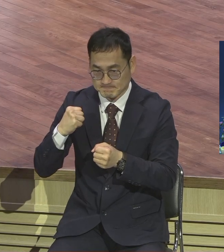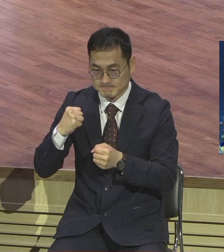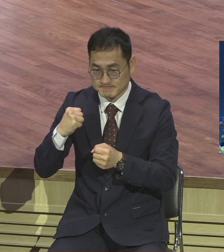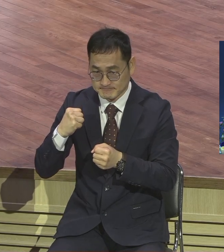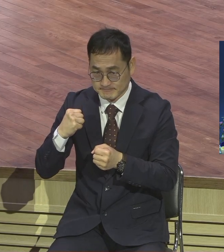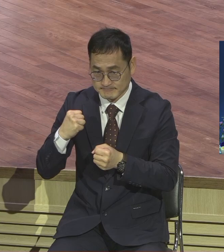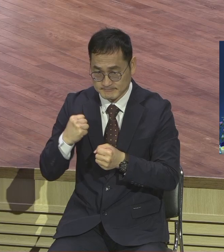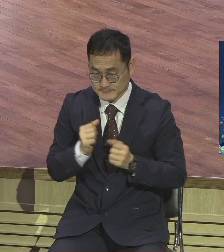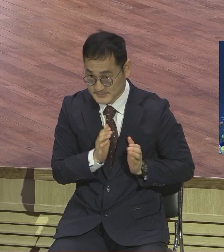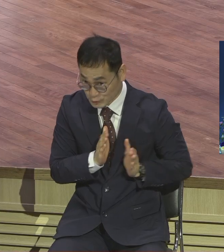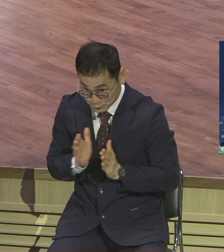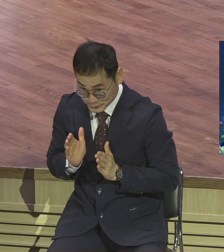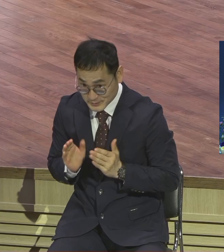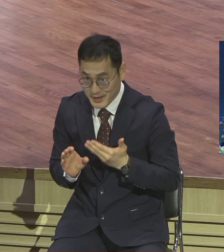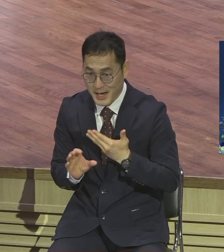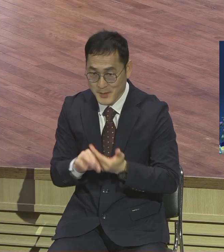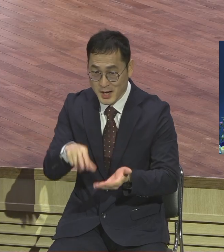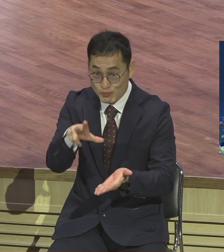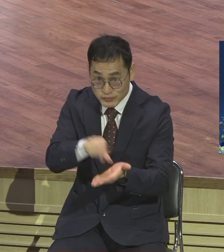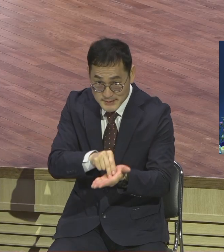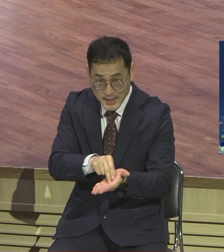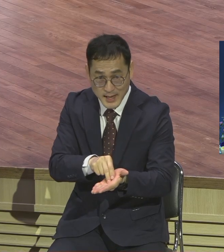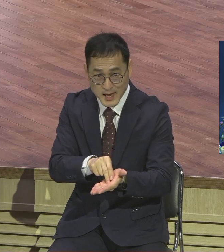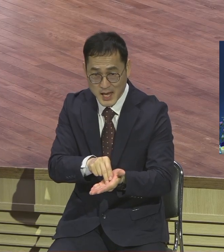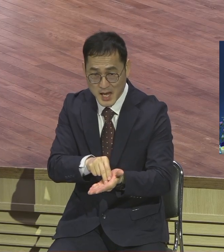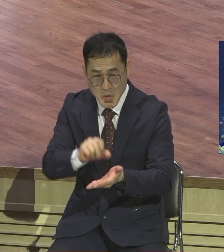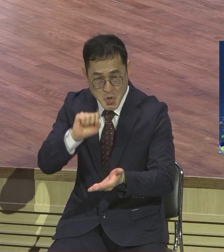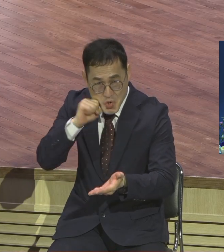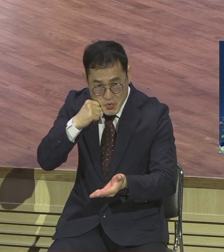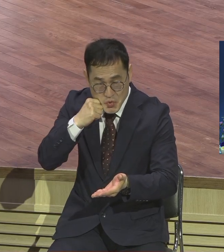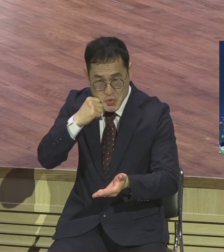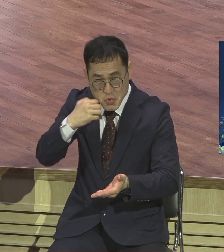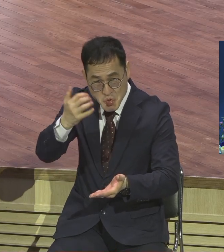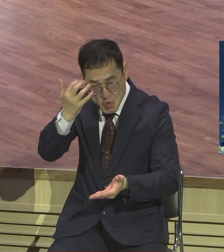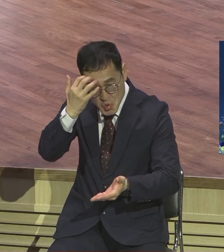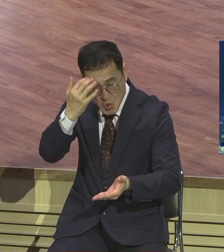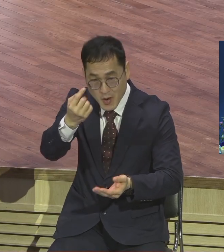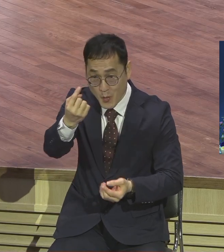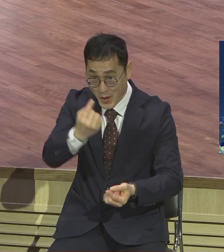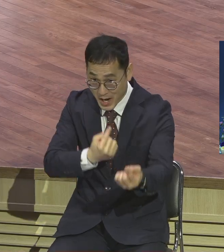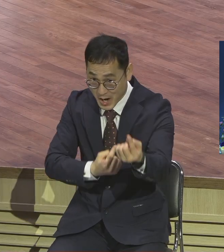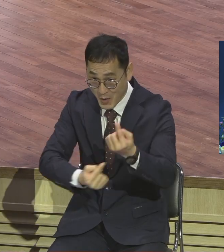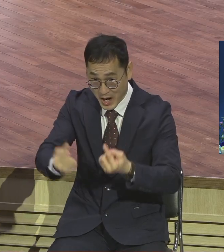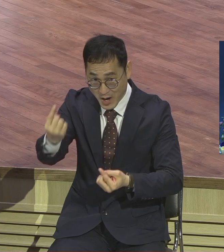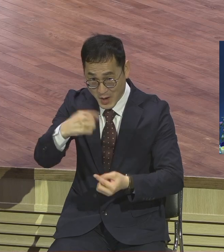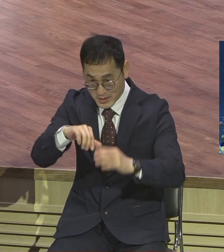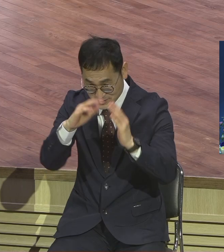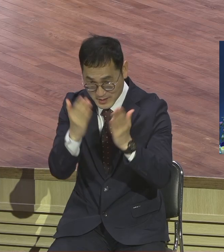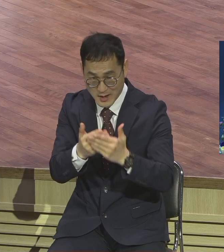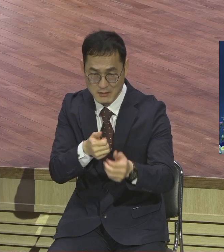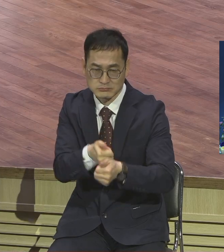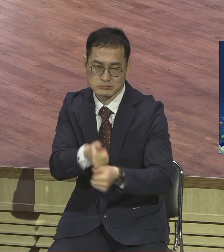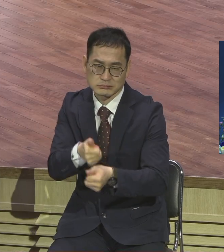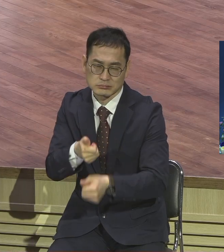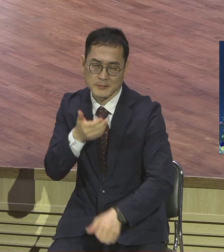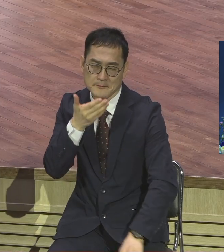문제와 사건 문제, 사건 어느 뭐 언제나 닥치지요. 문제, 사건 속에서